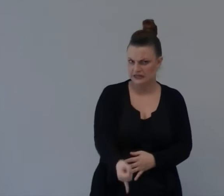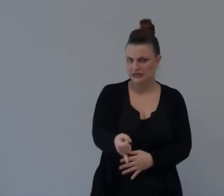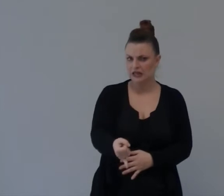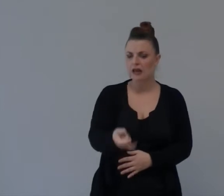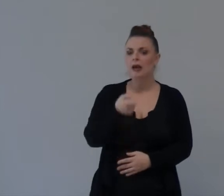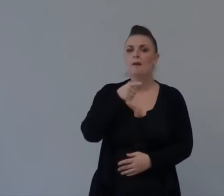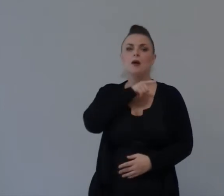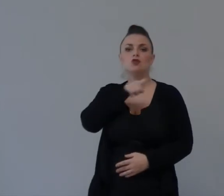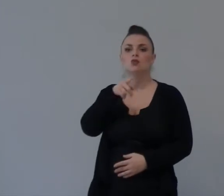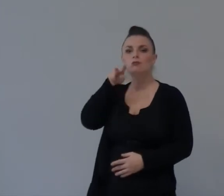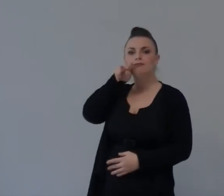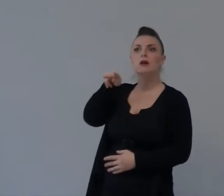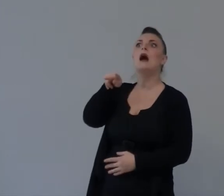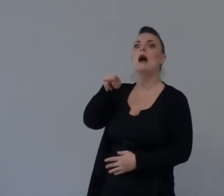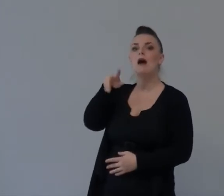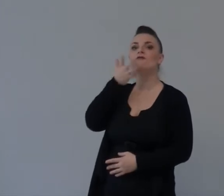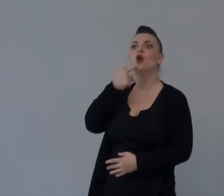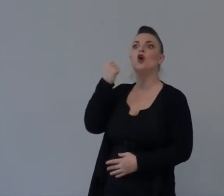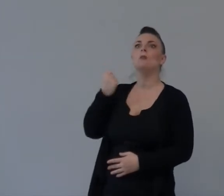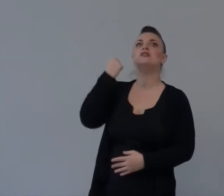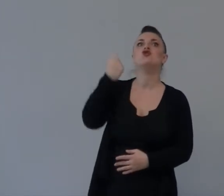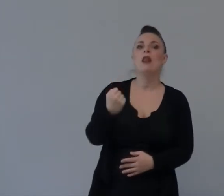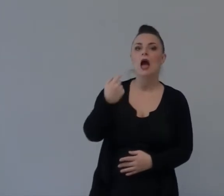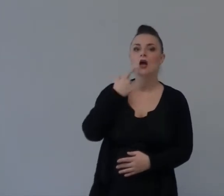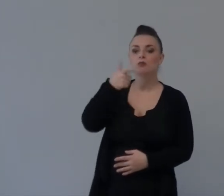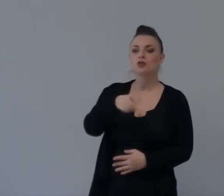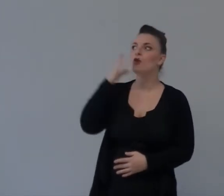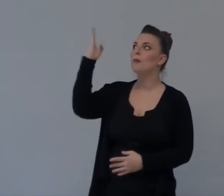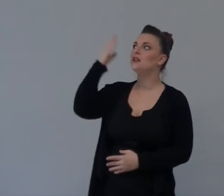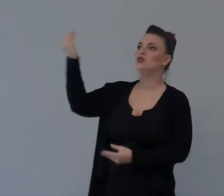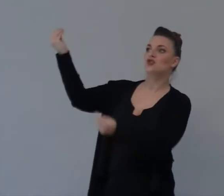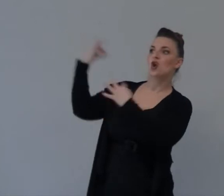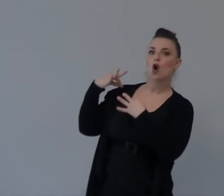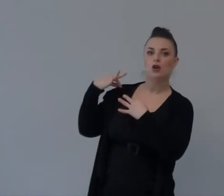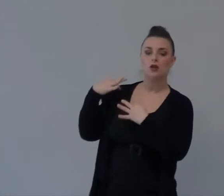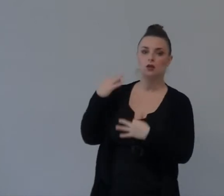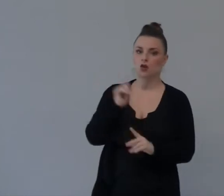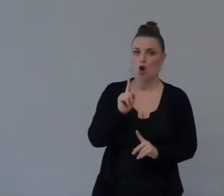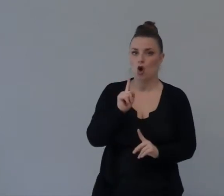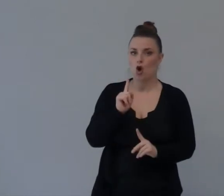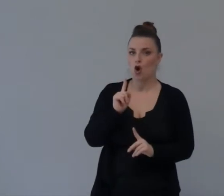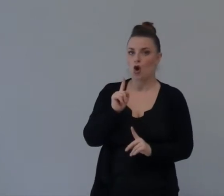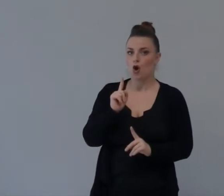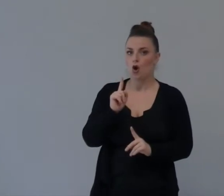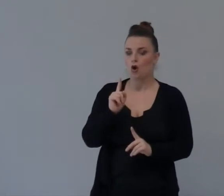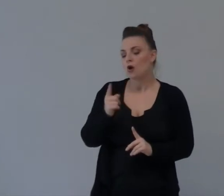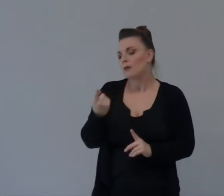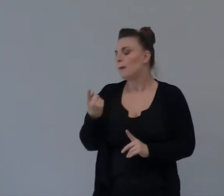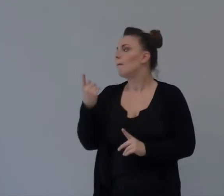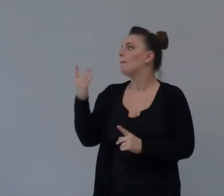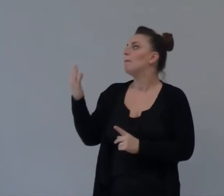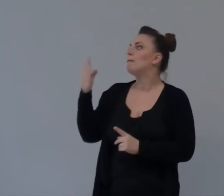Credenti A Tempo Pieno Nella Tua Vita Nel Tuo Lavoro Pieno E Lì Il Ponto Dove Devi